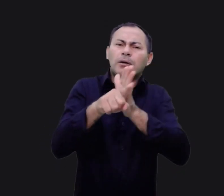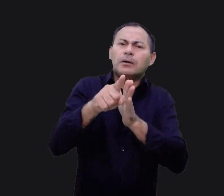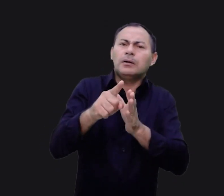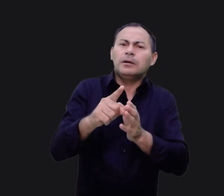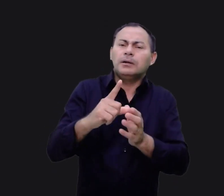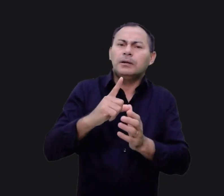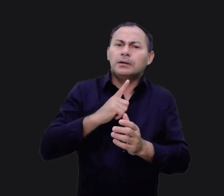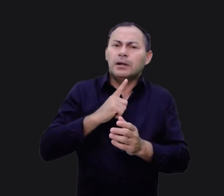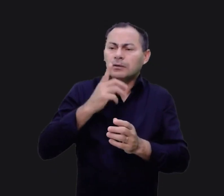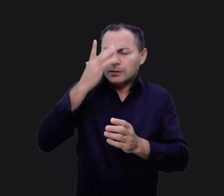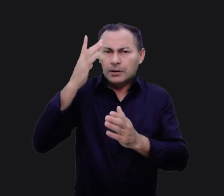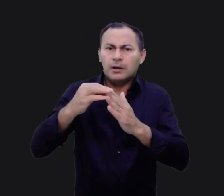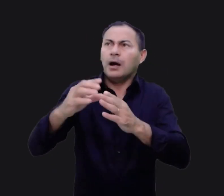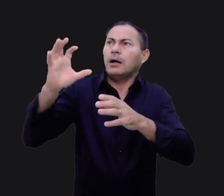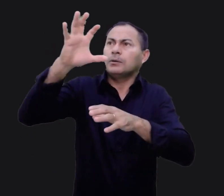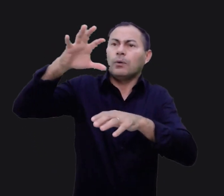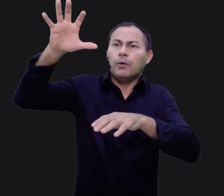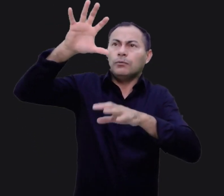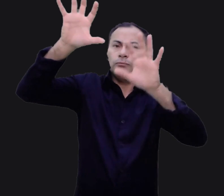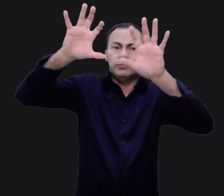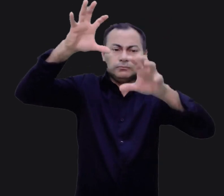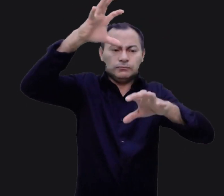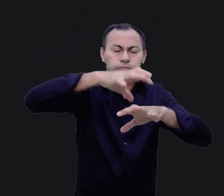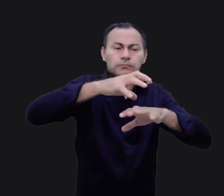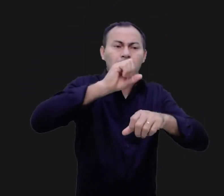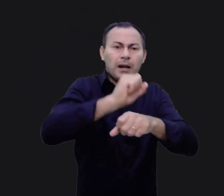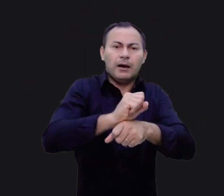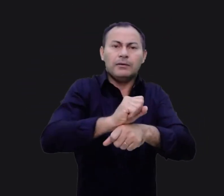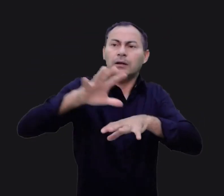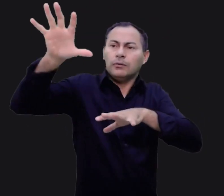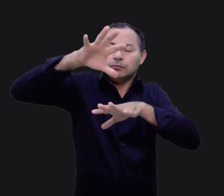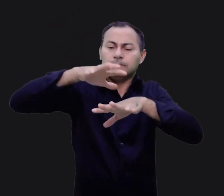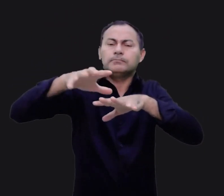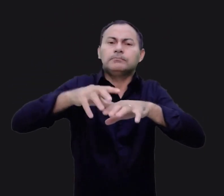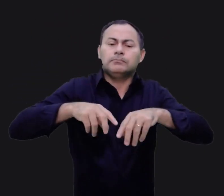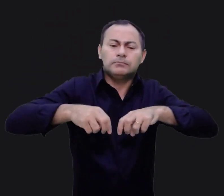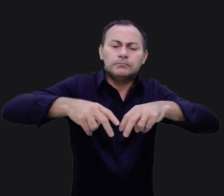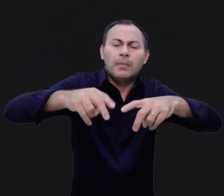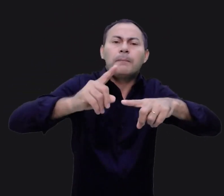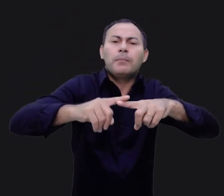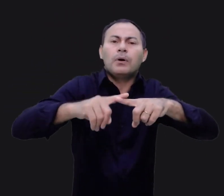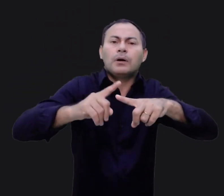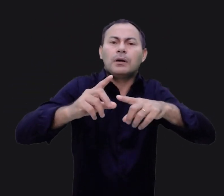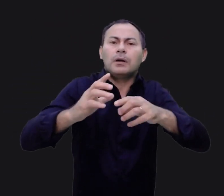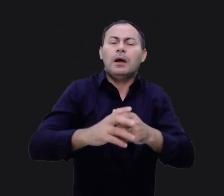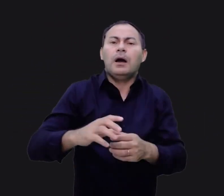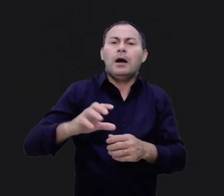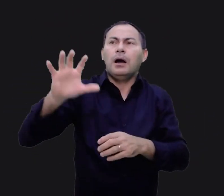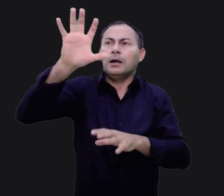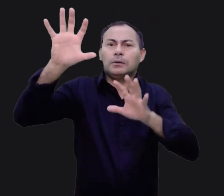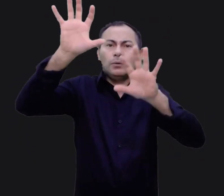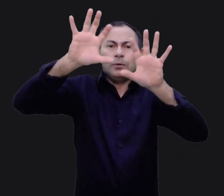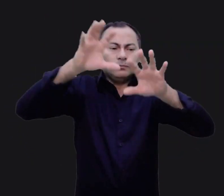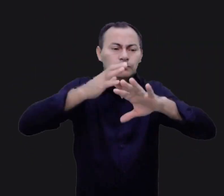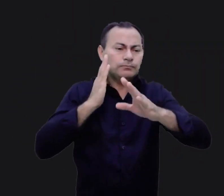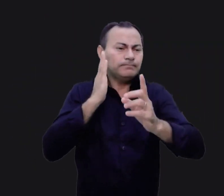se a nuvem os guiava, se quando a nuvem se movimentava, eles também se movimentavam, então por que a nuvem não os fez passar direto pelo